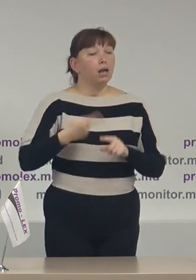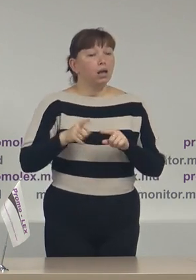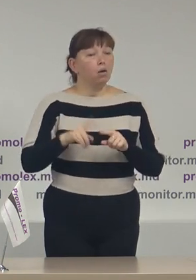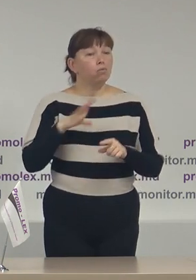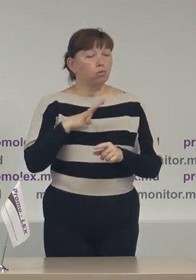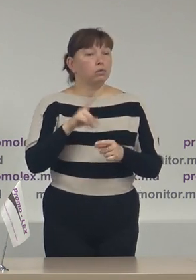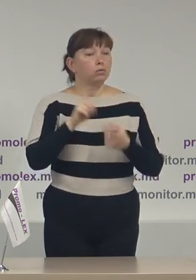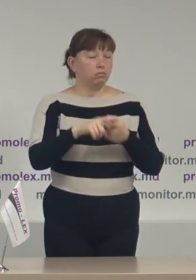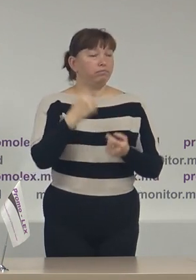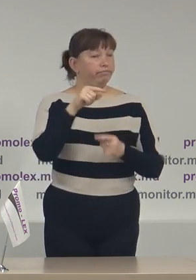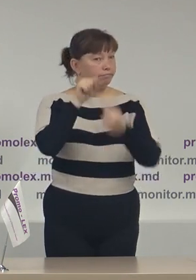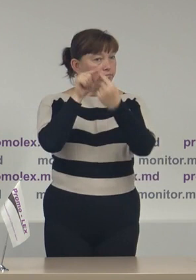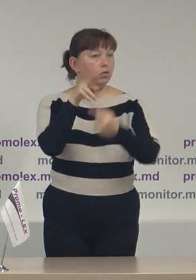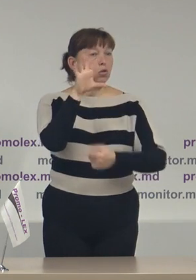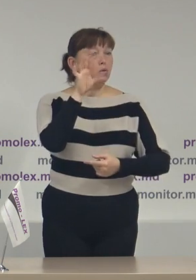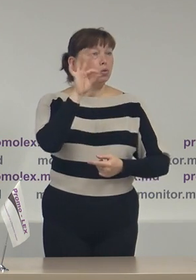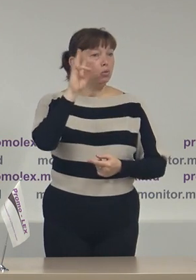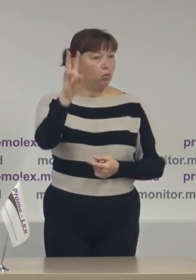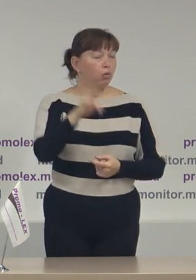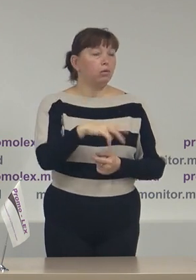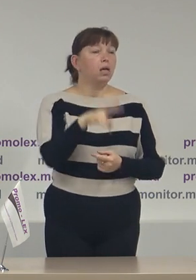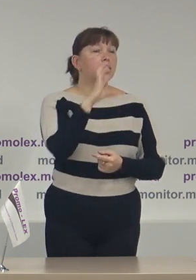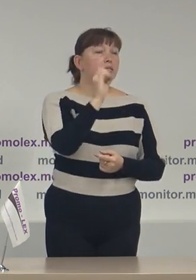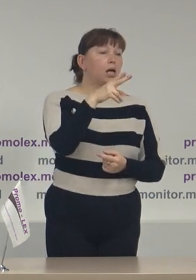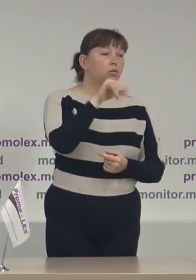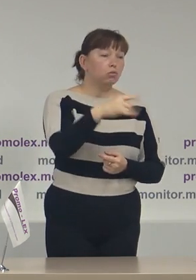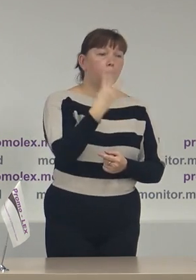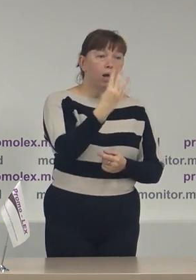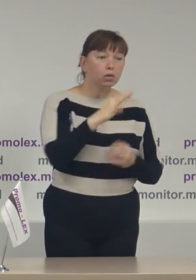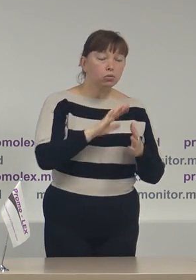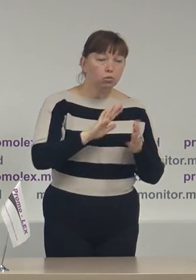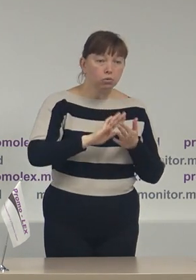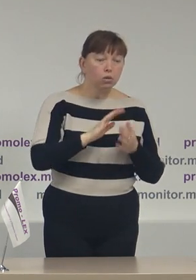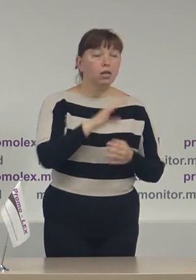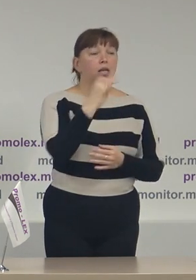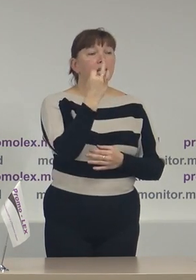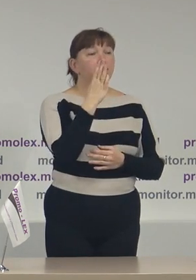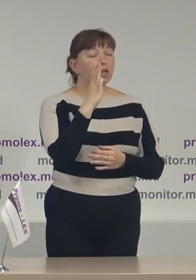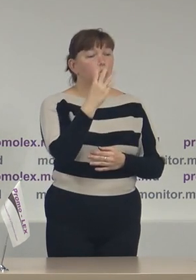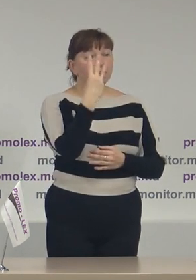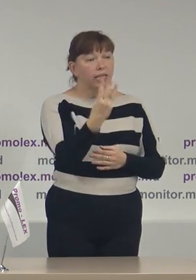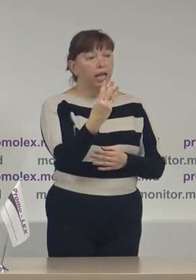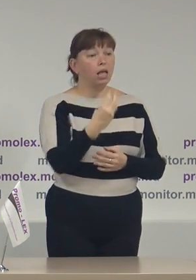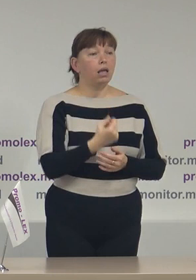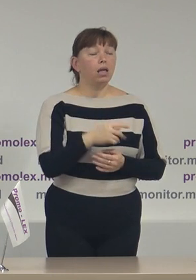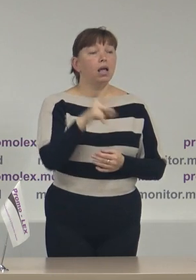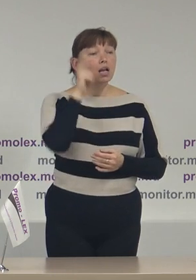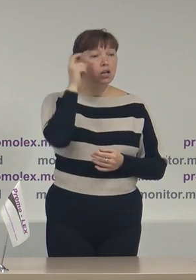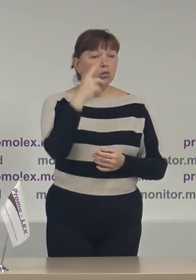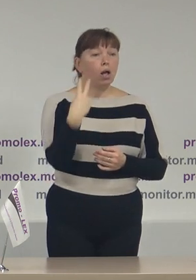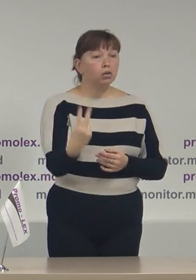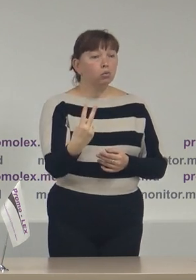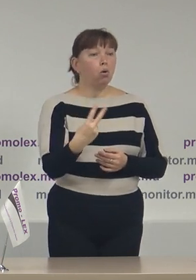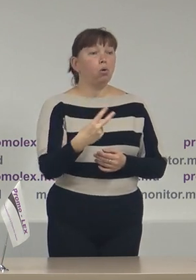domnul Dodon 5 situații, Maya Sandu 4 situații, Violeta Ivanov 3 situații, Chertoacă